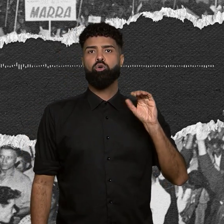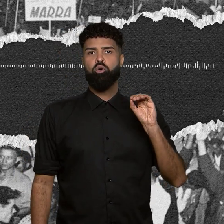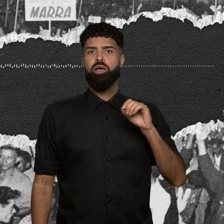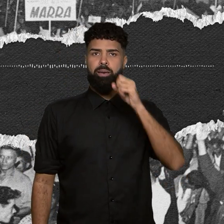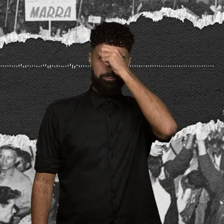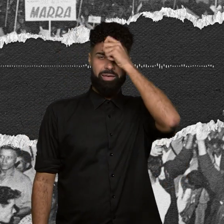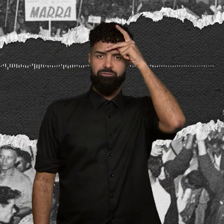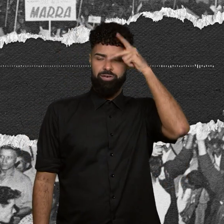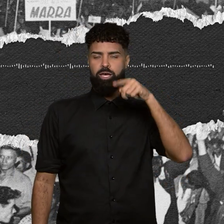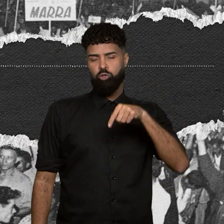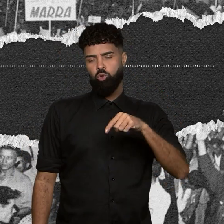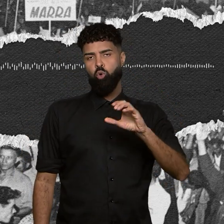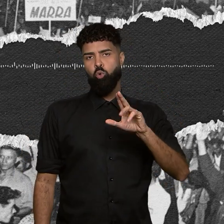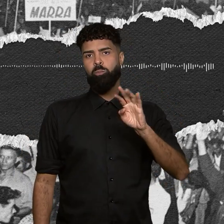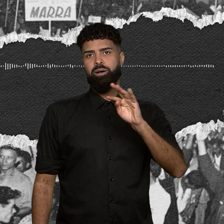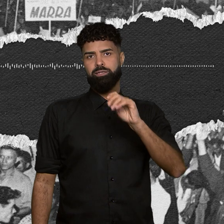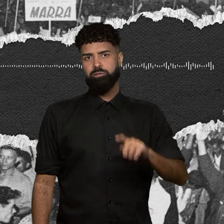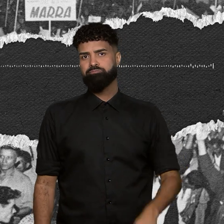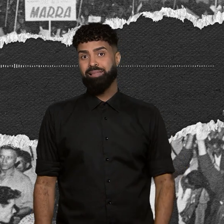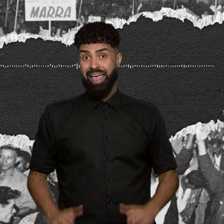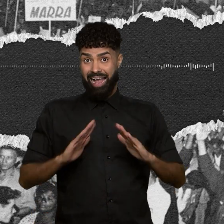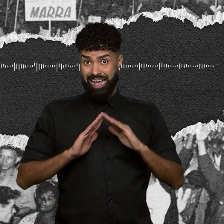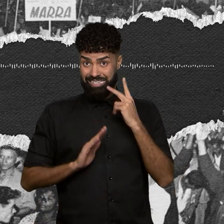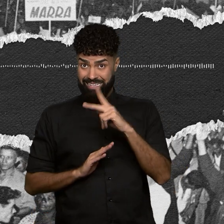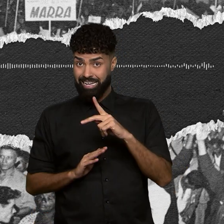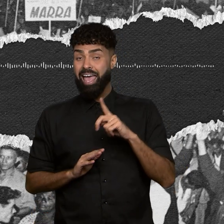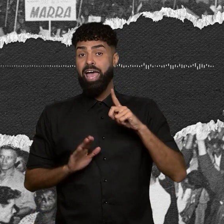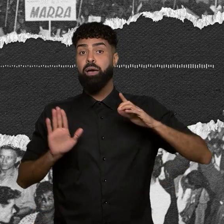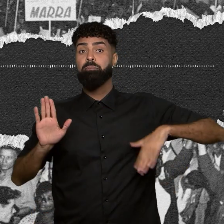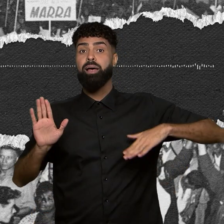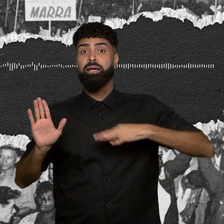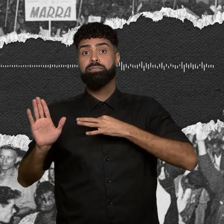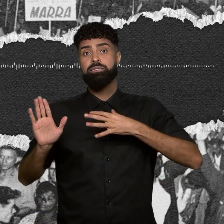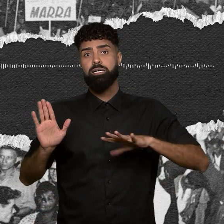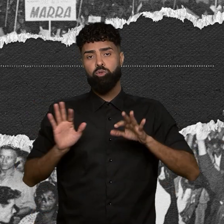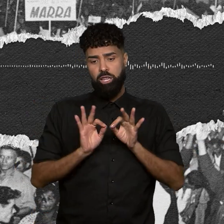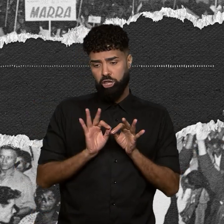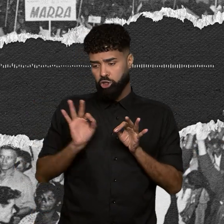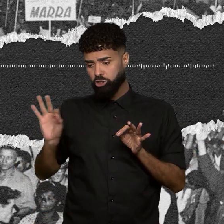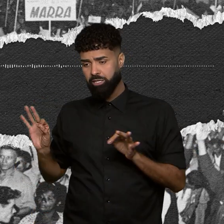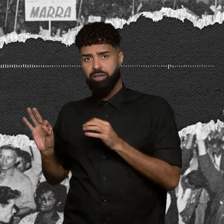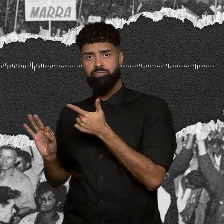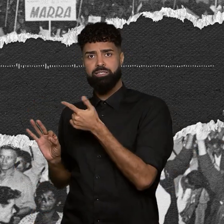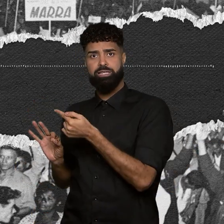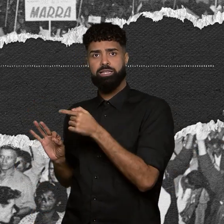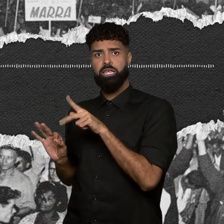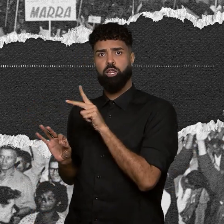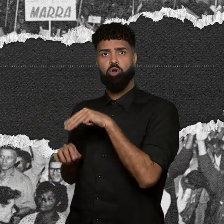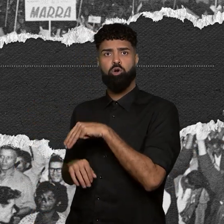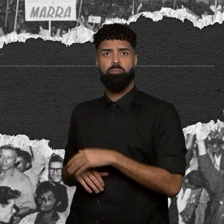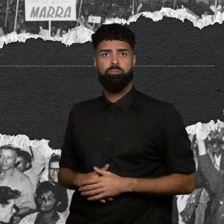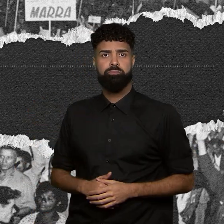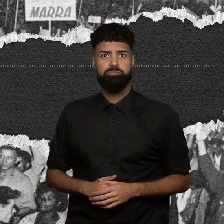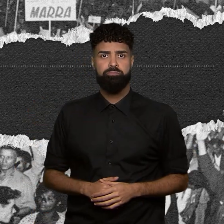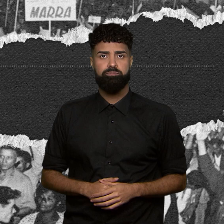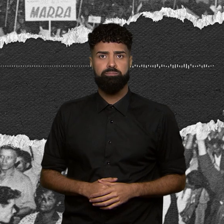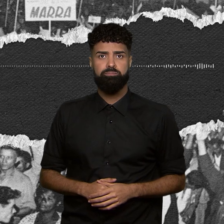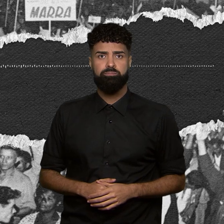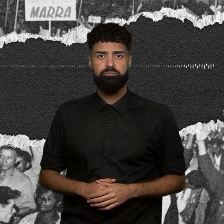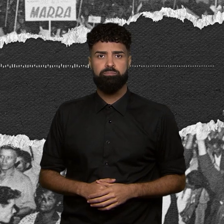prefeito de Cubatão, cuja casa fica na Praia de Santos, distante 27 quilômetros. Você pode ver